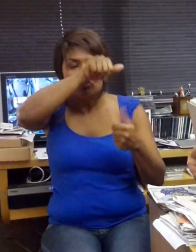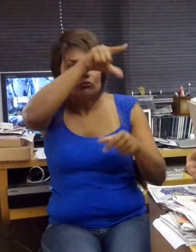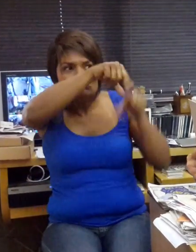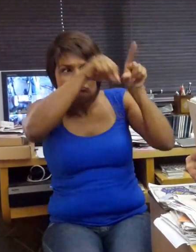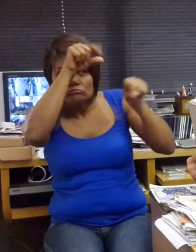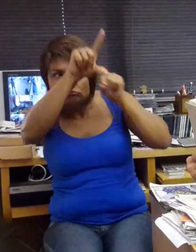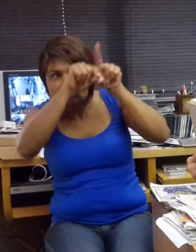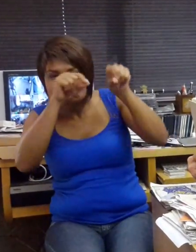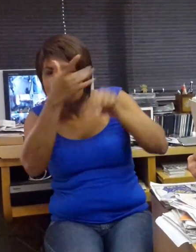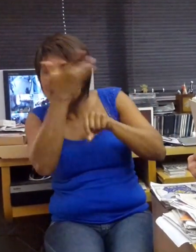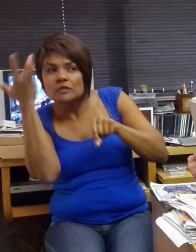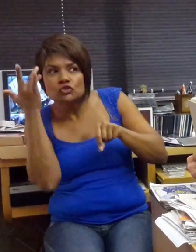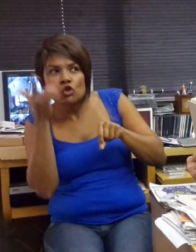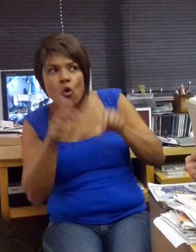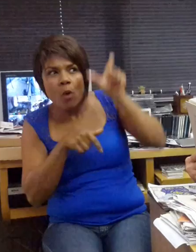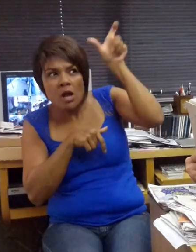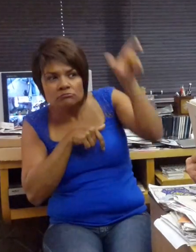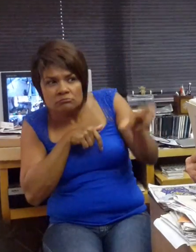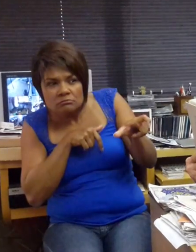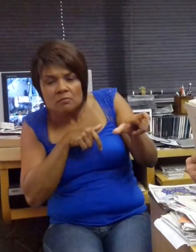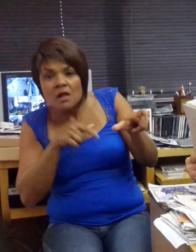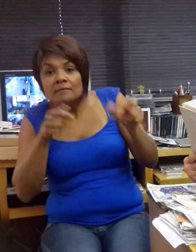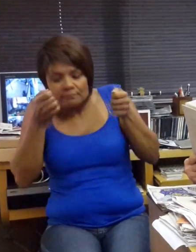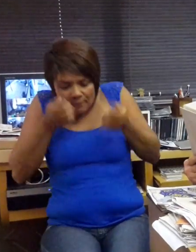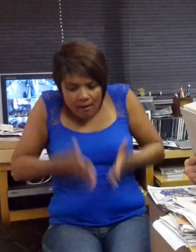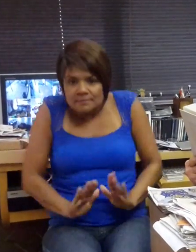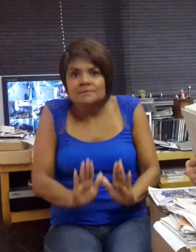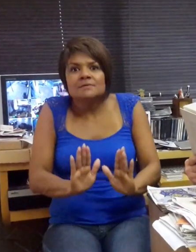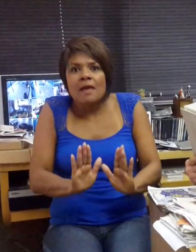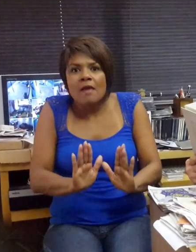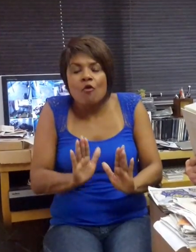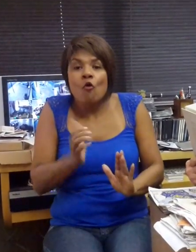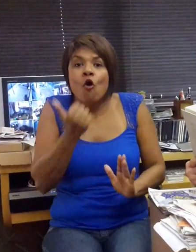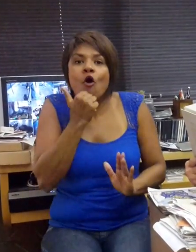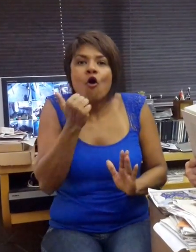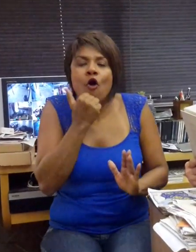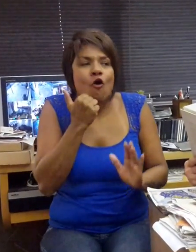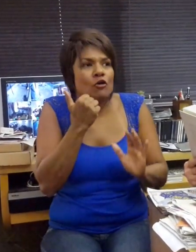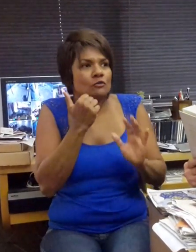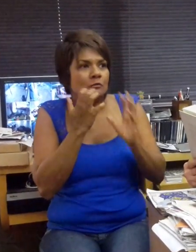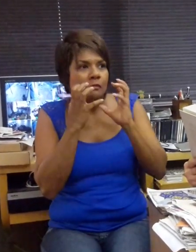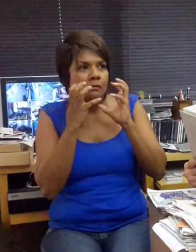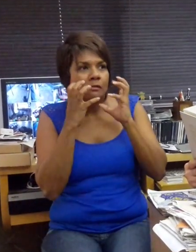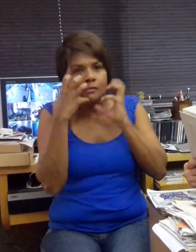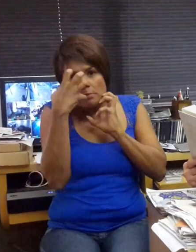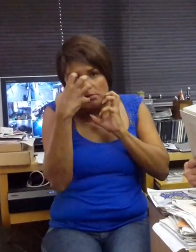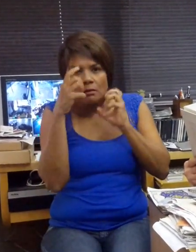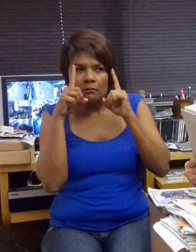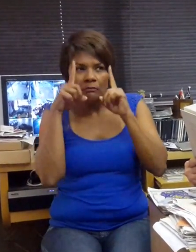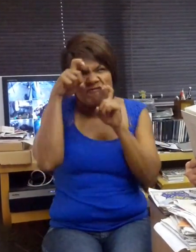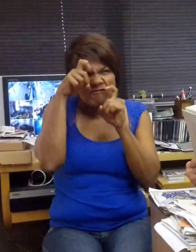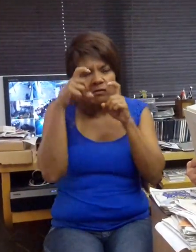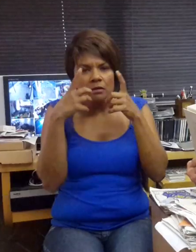Deram o azar de ter a construção óssea errada, ou de ter a contração